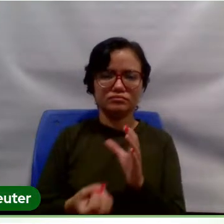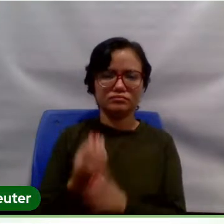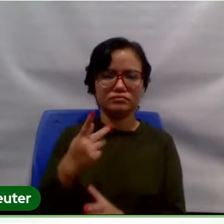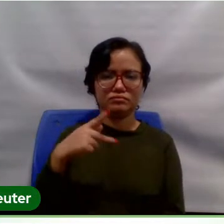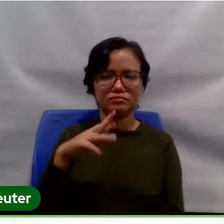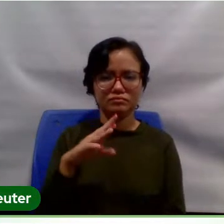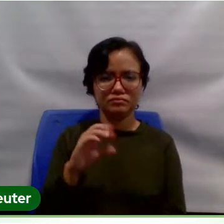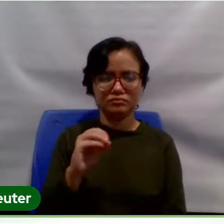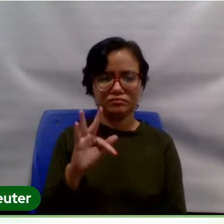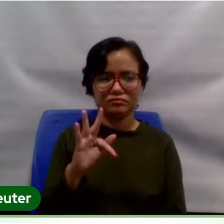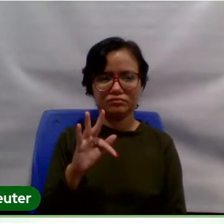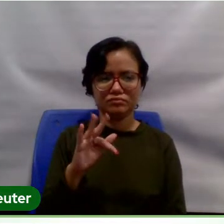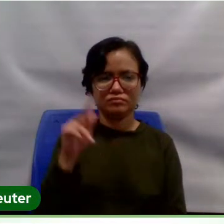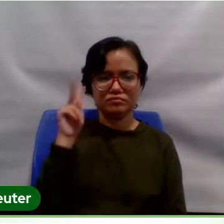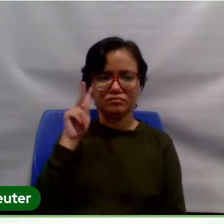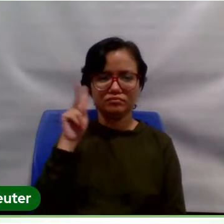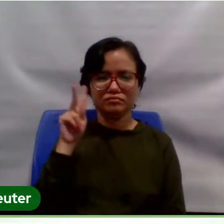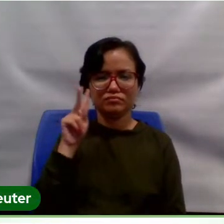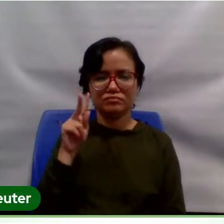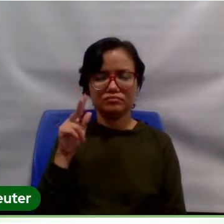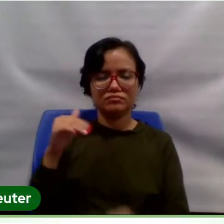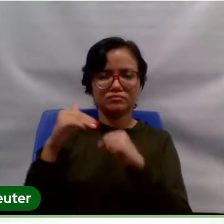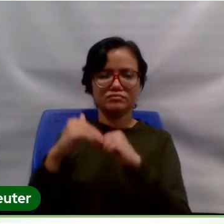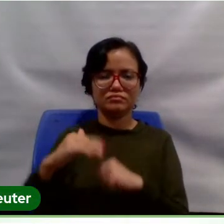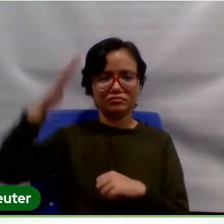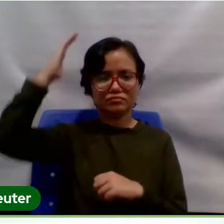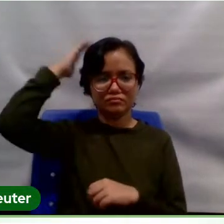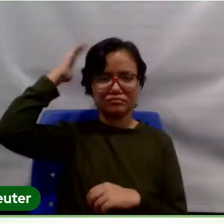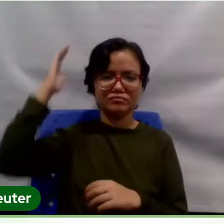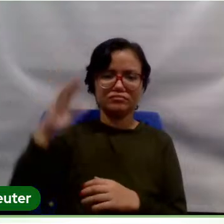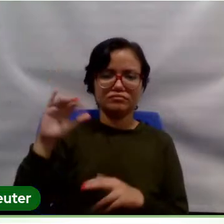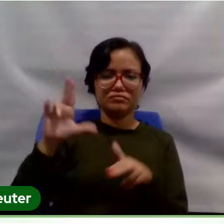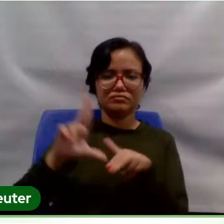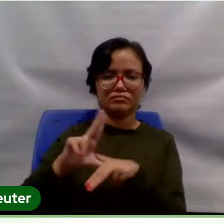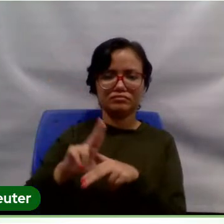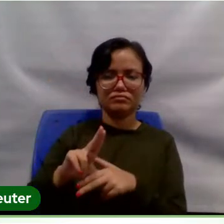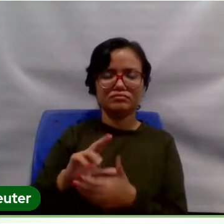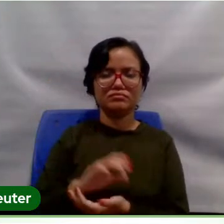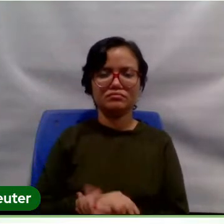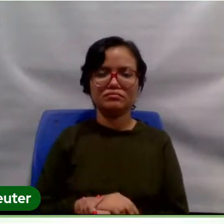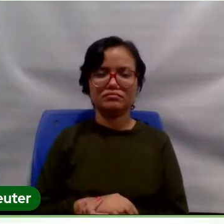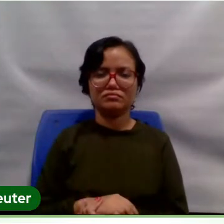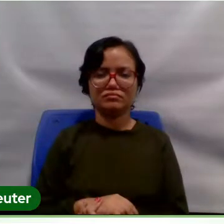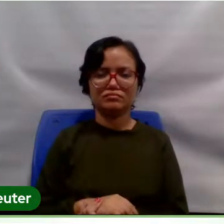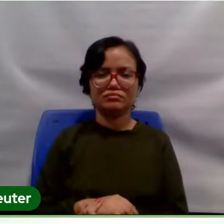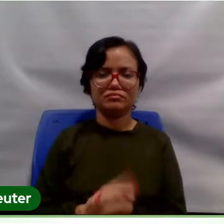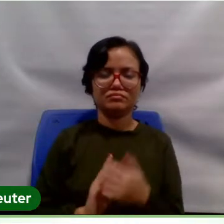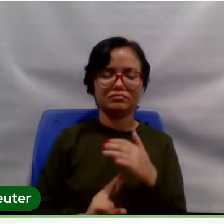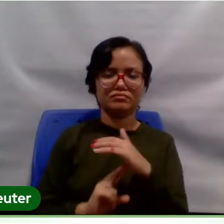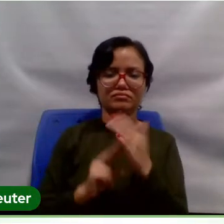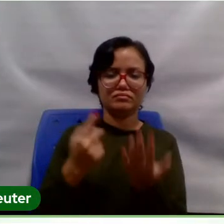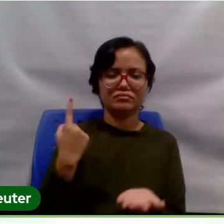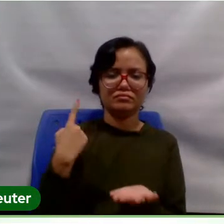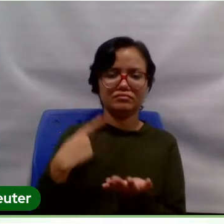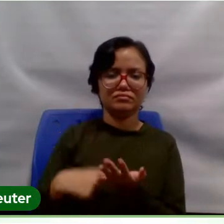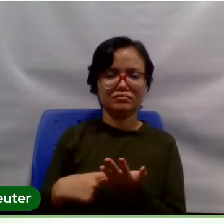no sudeste do Pará, na Unifespa, vamos, vamos. E ele marcou uma,